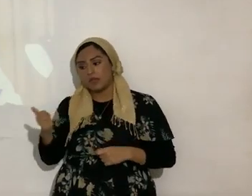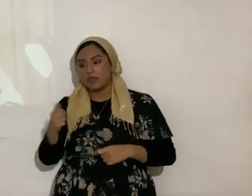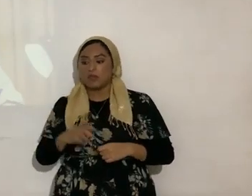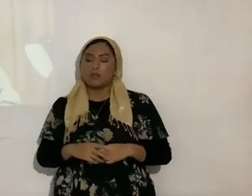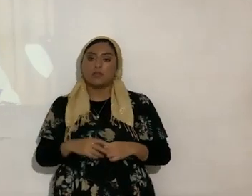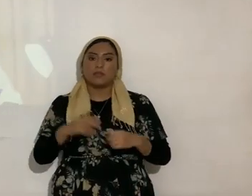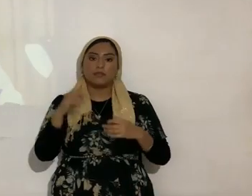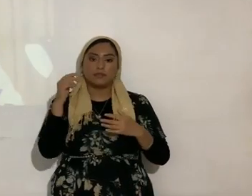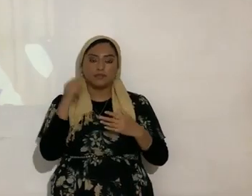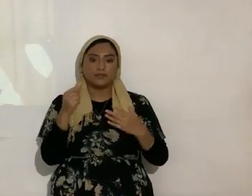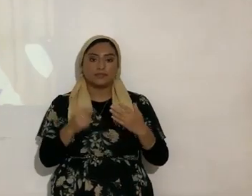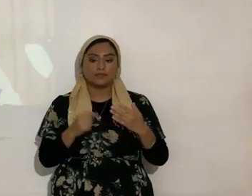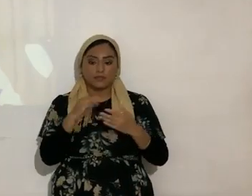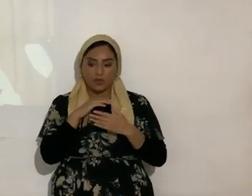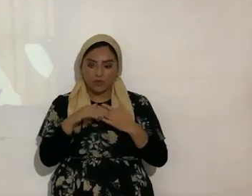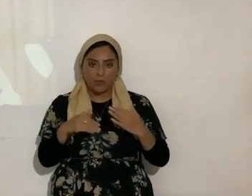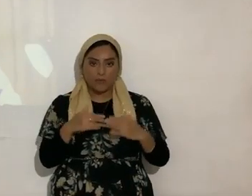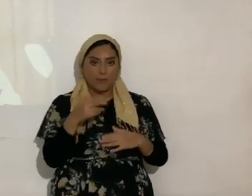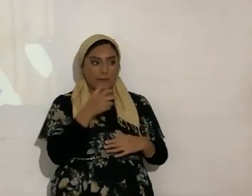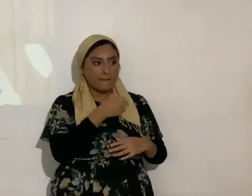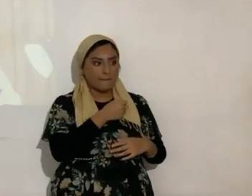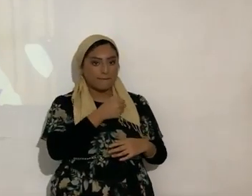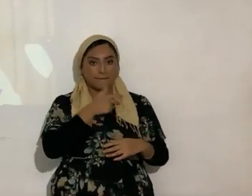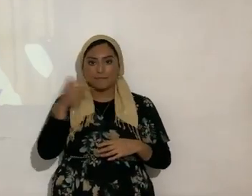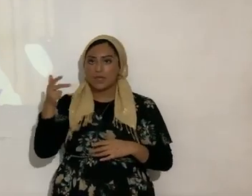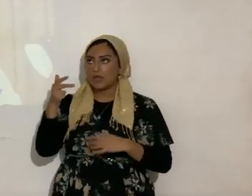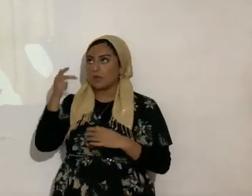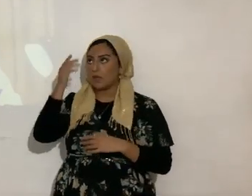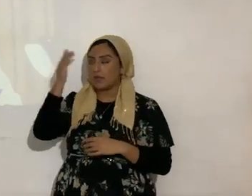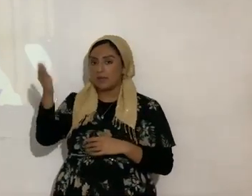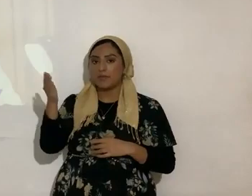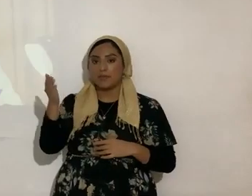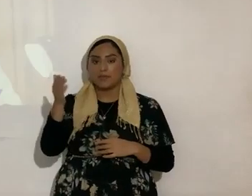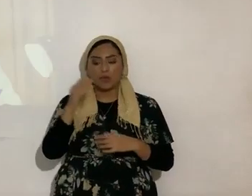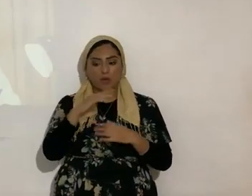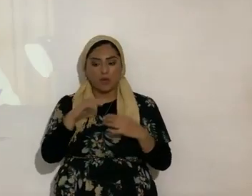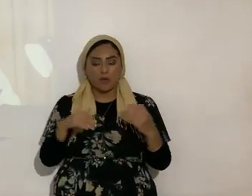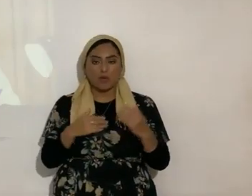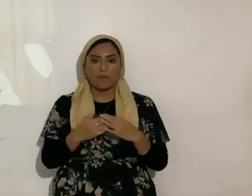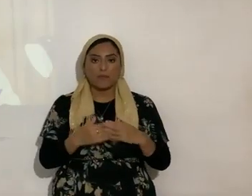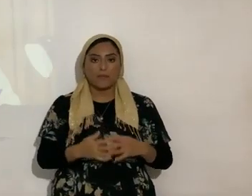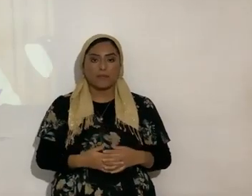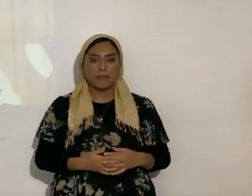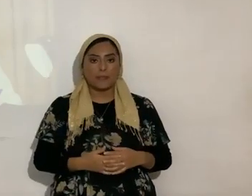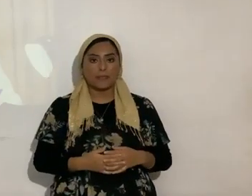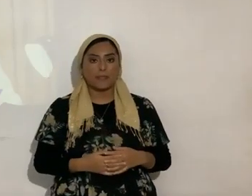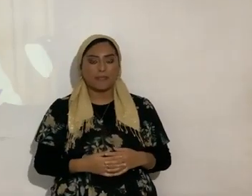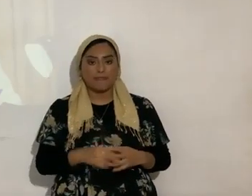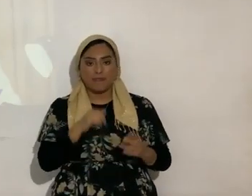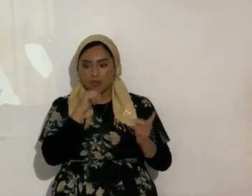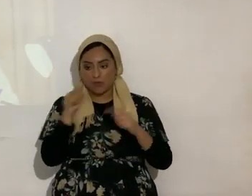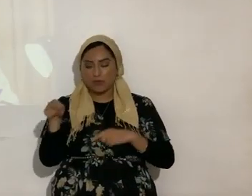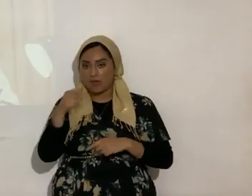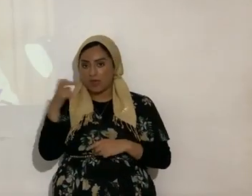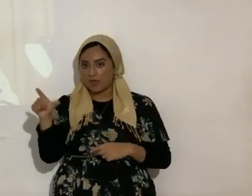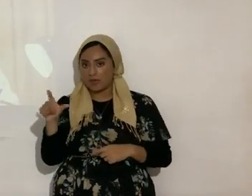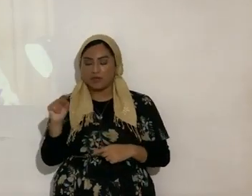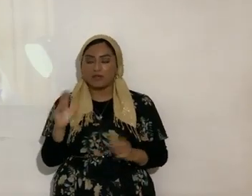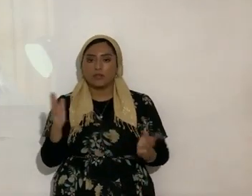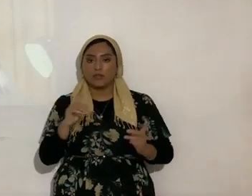etcétera todo regresa a él todo no se va a ir al infierno eso ¿verdad? se va al cielo